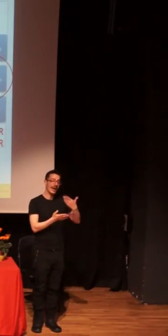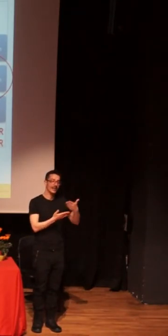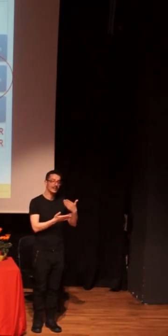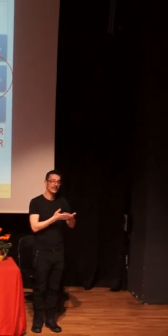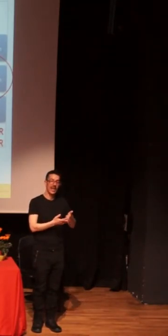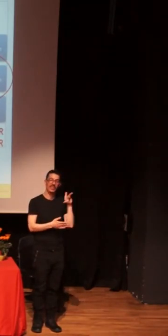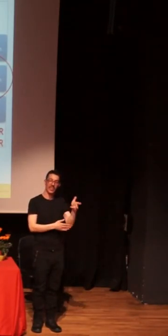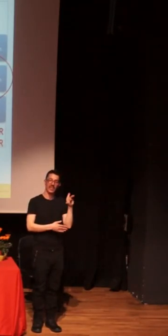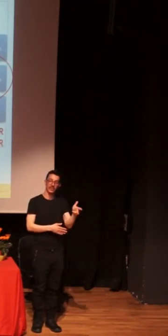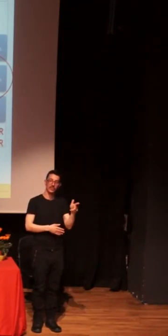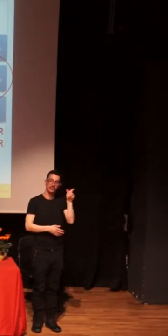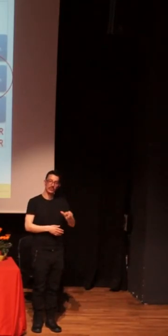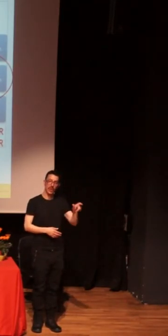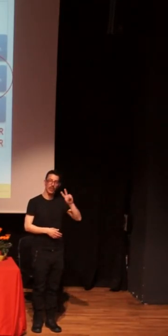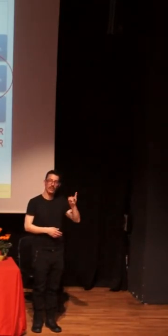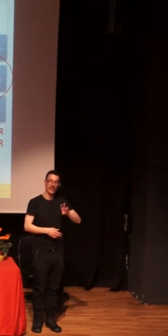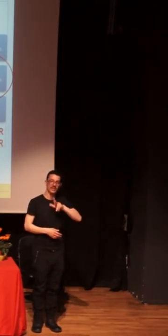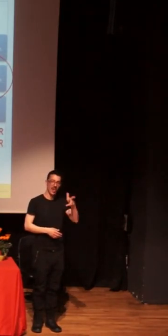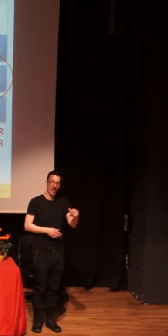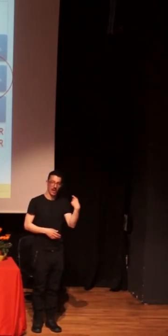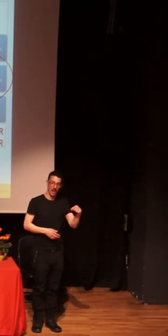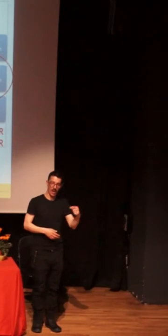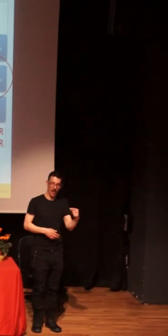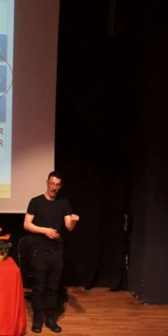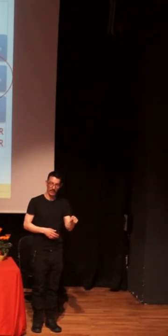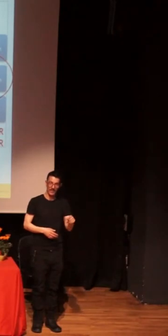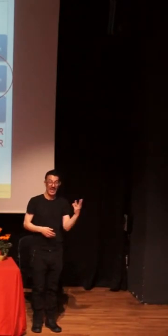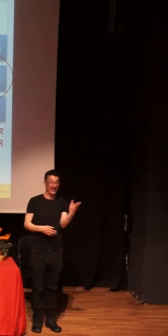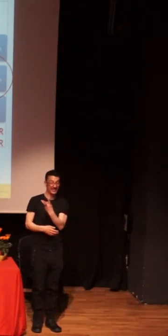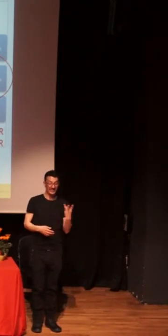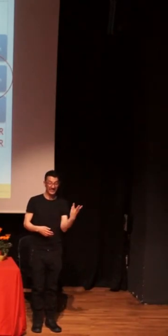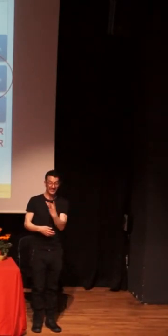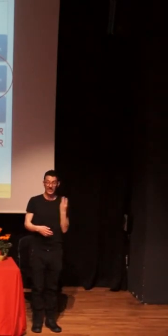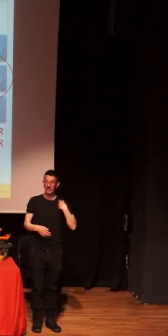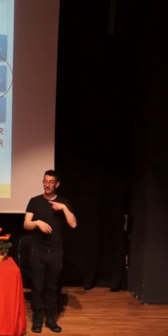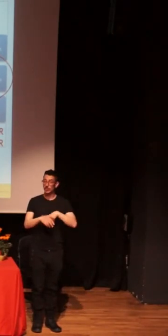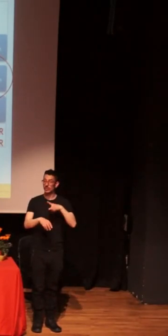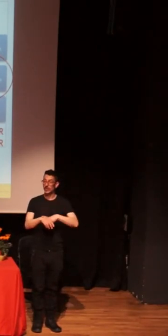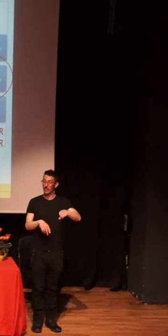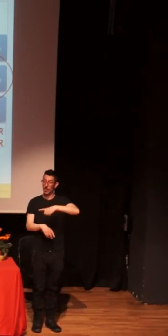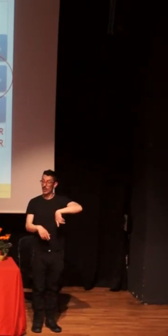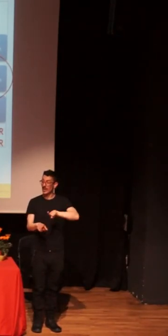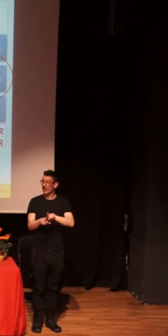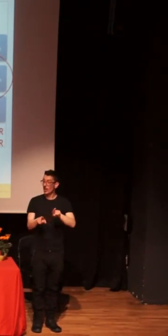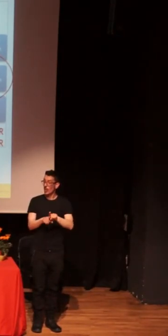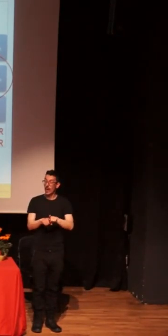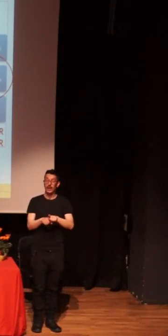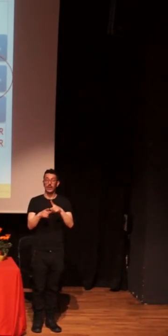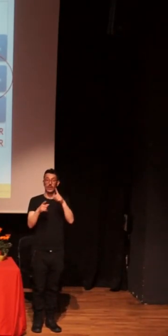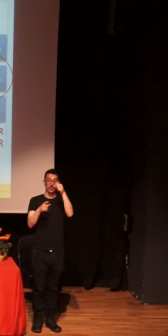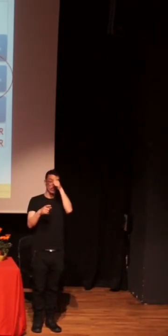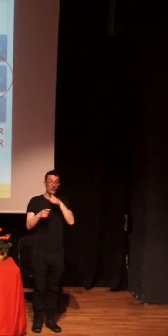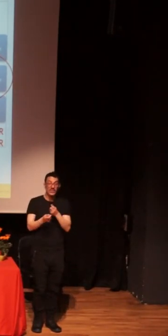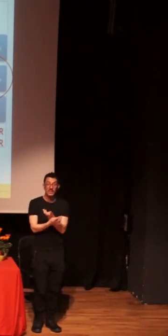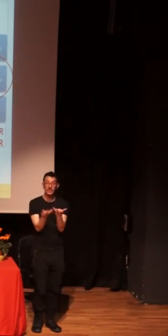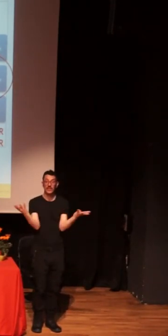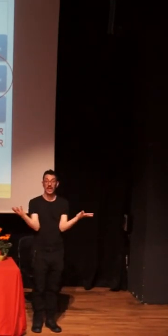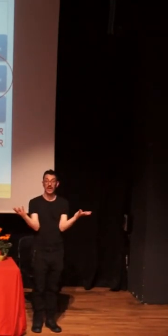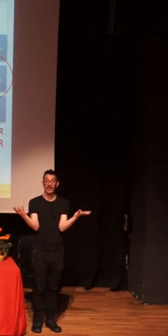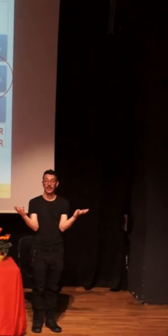tres elementos a la vez, de manera simultánea, desde un enfoque intersectorial, multidisciplinar y participativo. Para mí